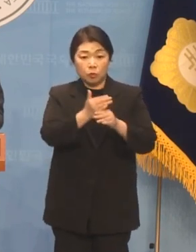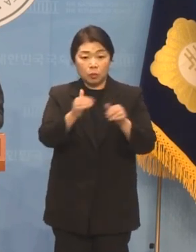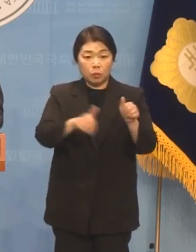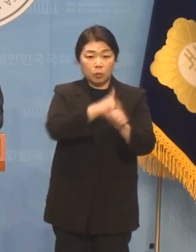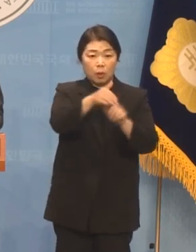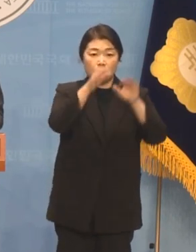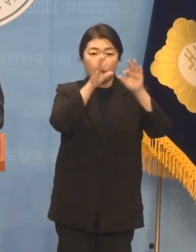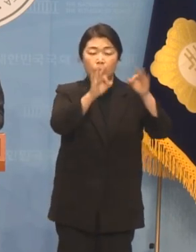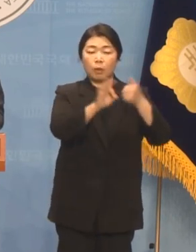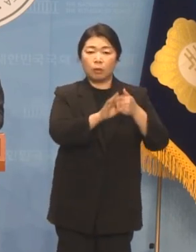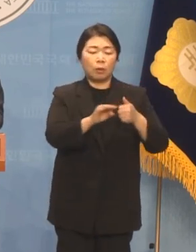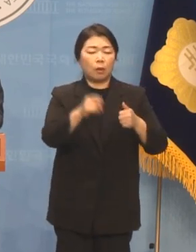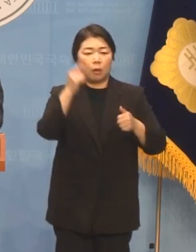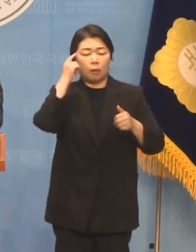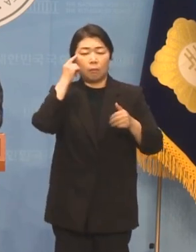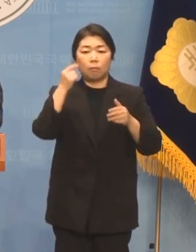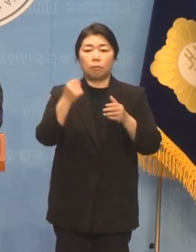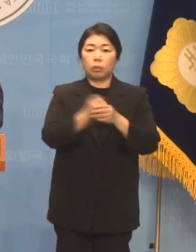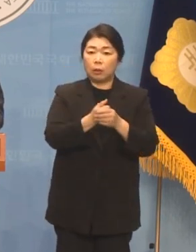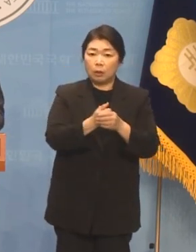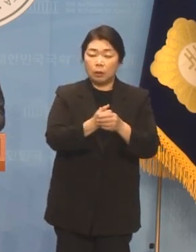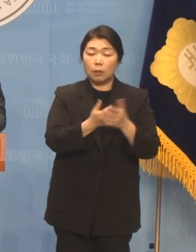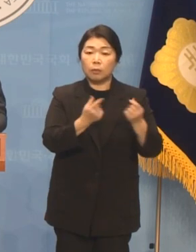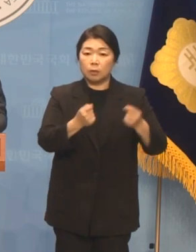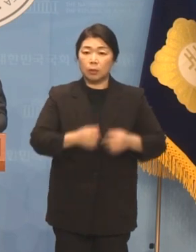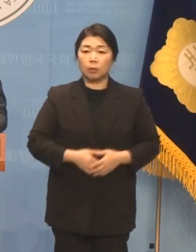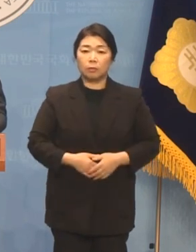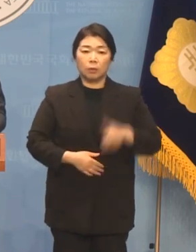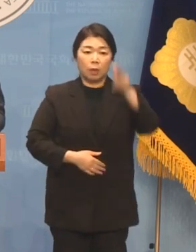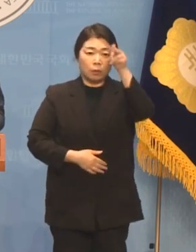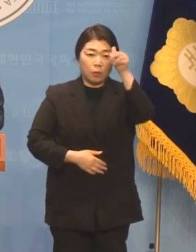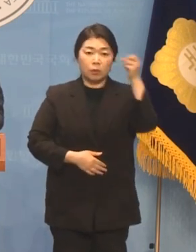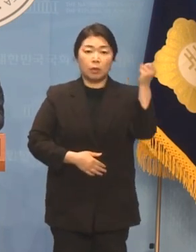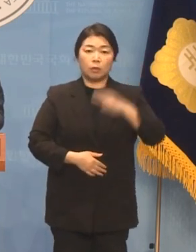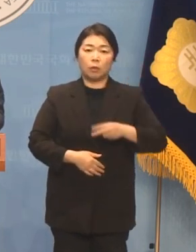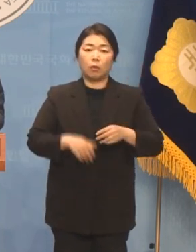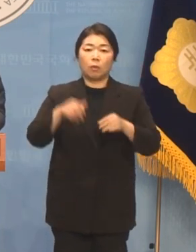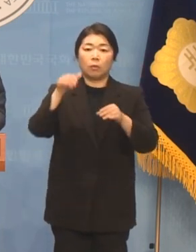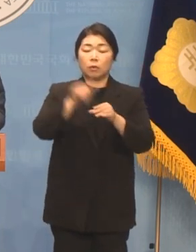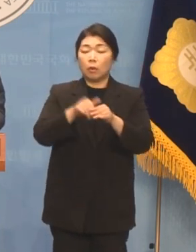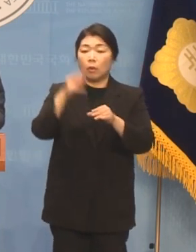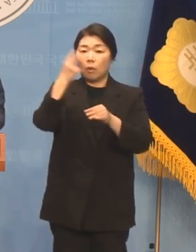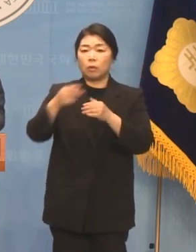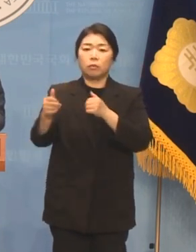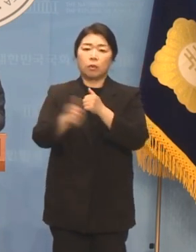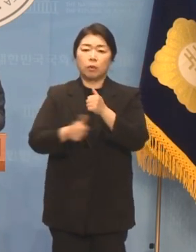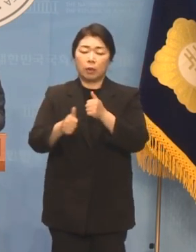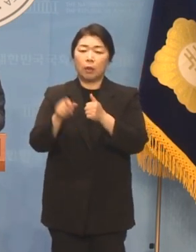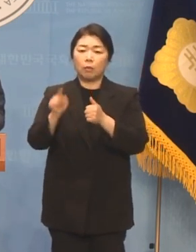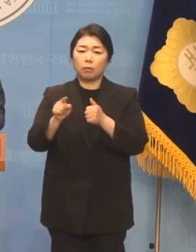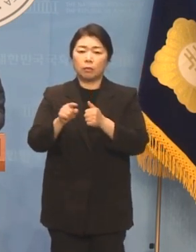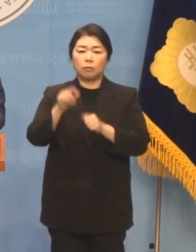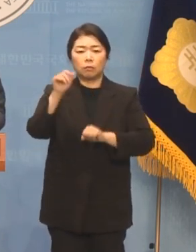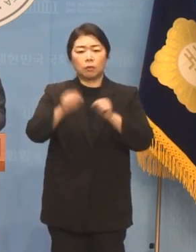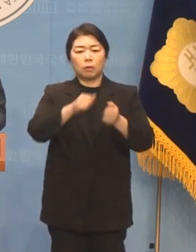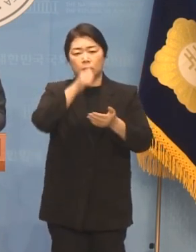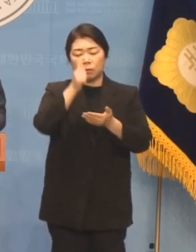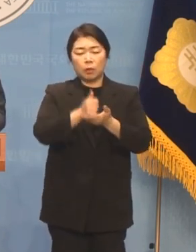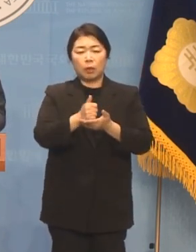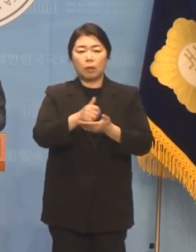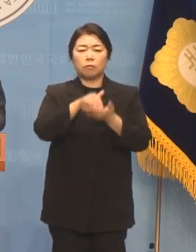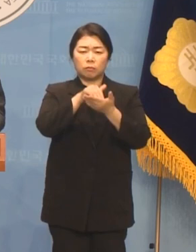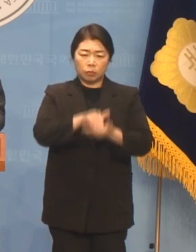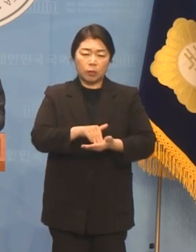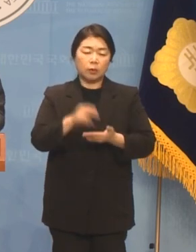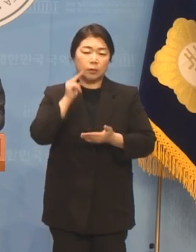매우 이례적입니다 경찰과 선관위가 그만큼 사안이 무겁고 심각하다고